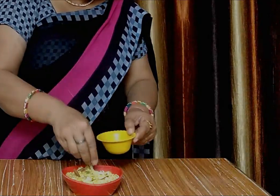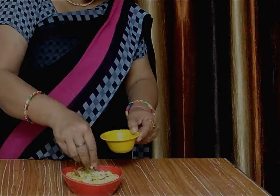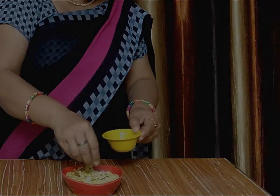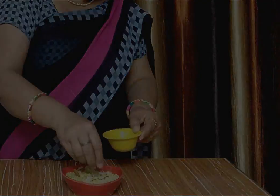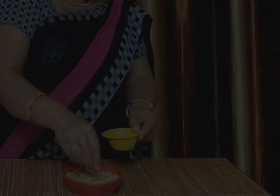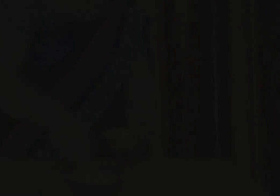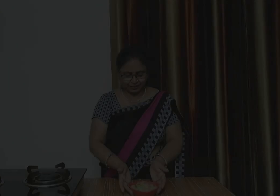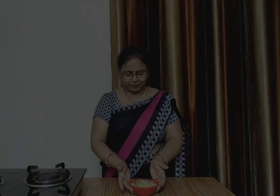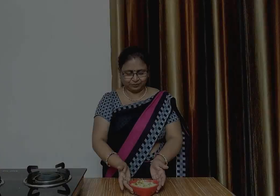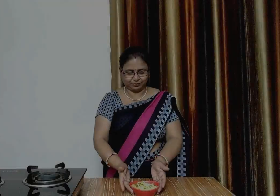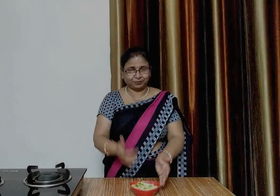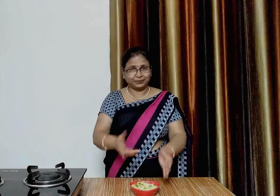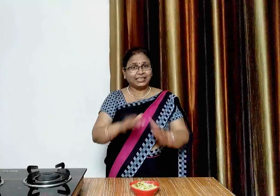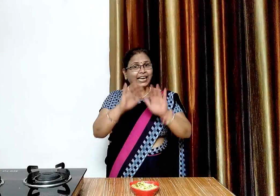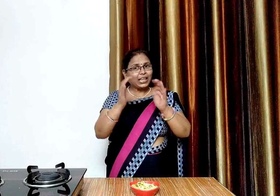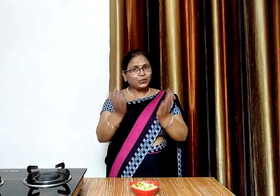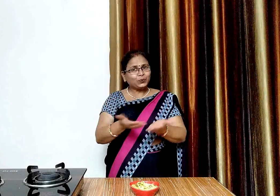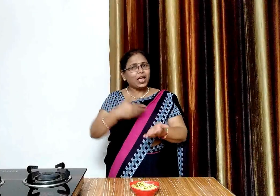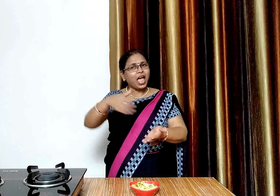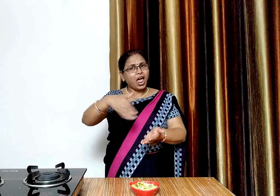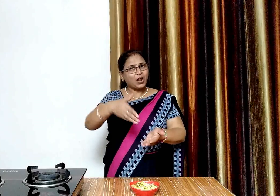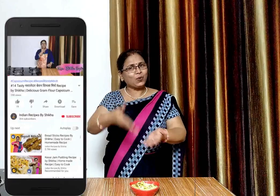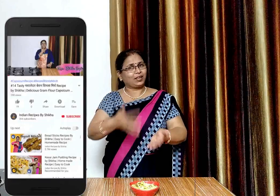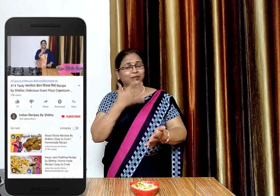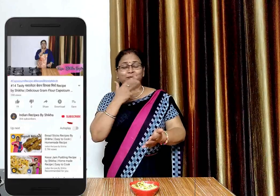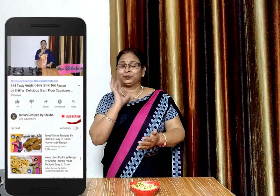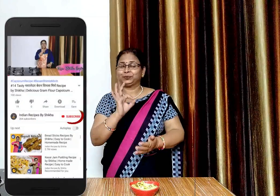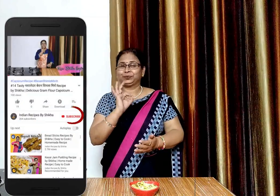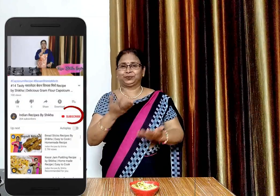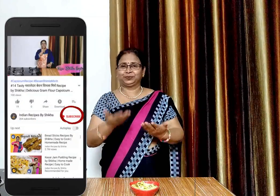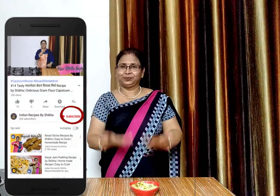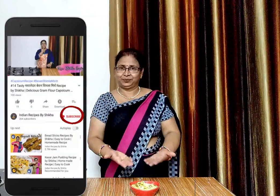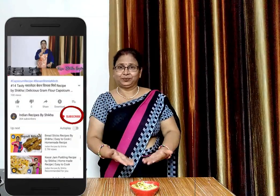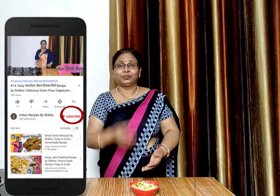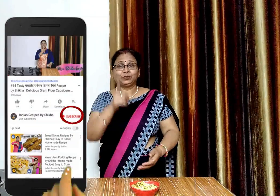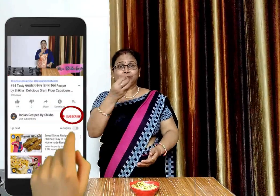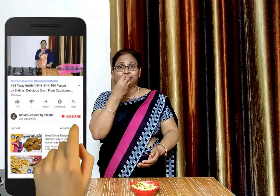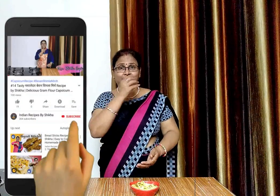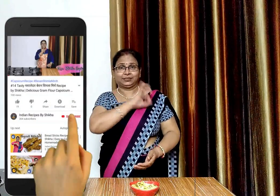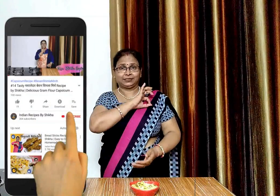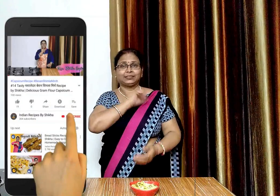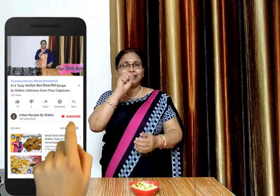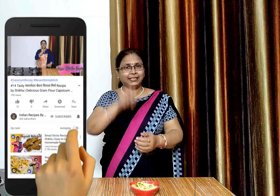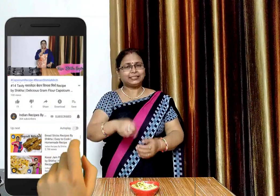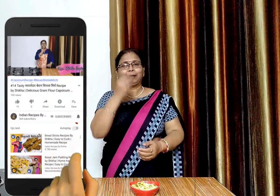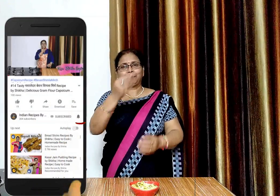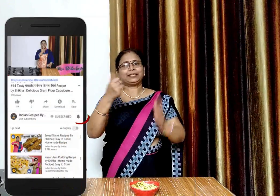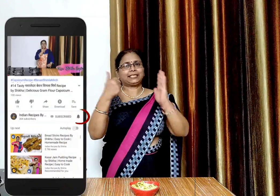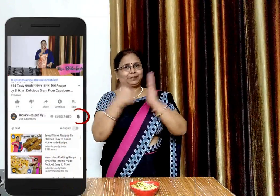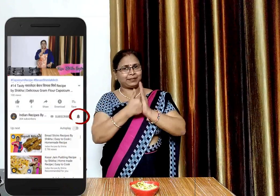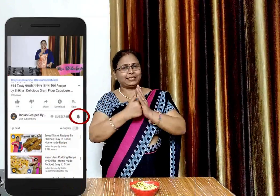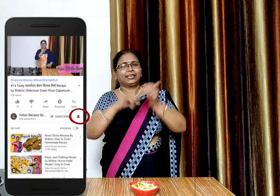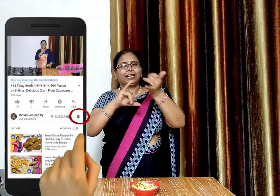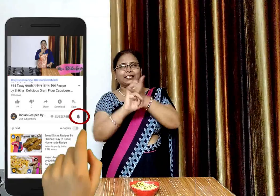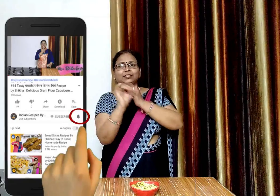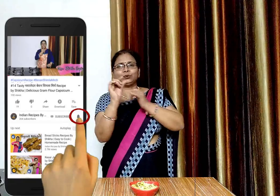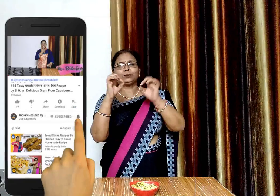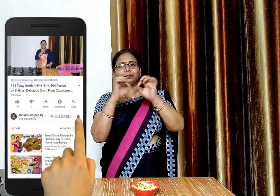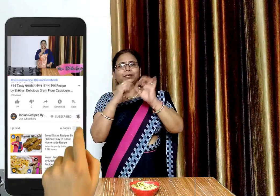कद्दू का हलुआ बन कर तयार है अगर आपको मेरी वीडियो पसंद आई हो तो इस वीडियो को लाइक और इस चैनल को सब्सक्राइब करना ना भूले मिले है नेक्स्ट